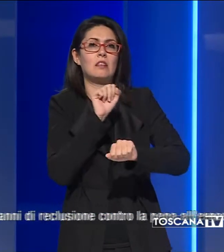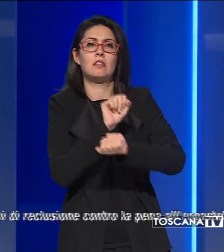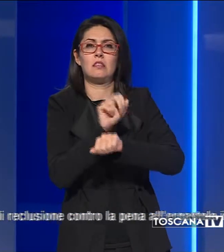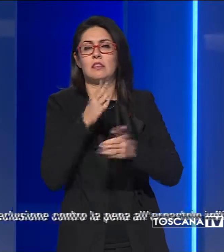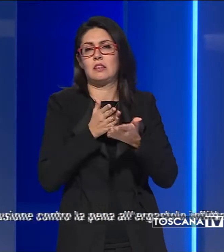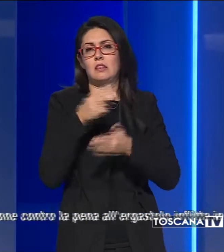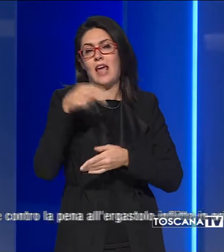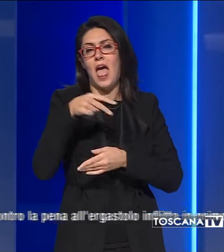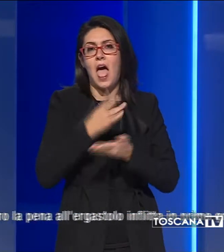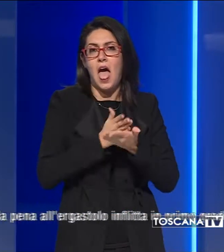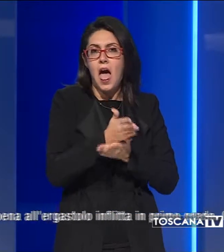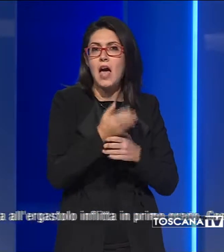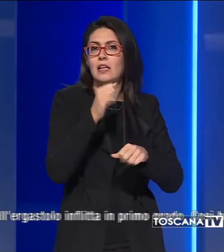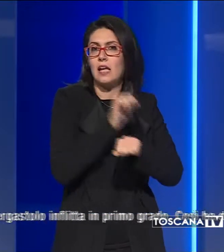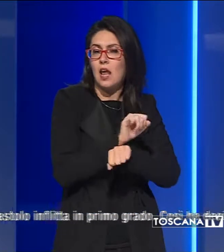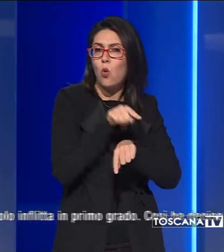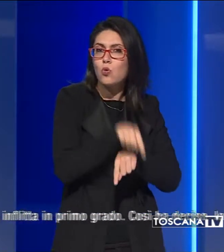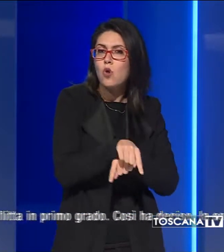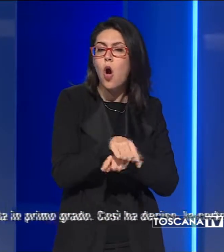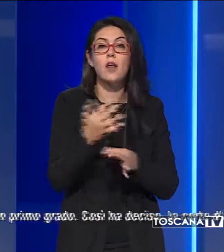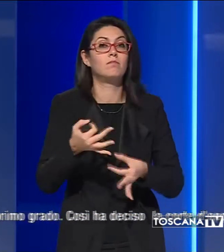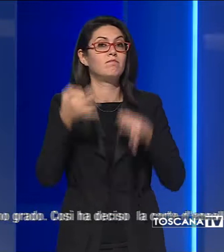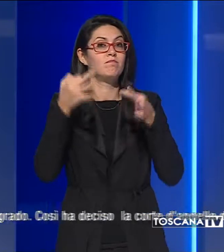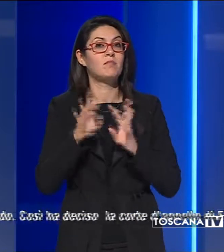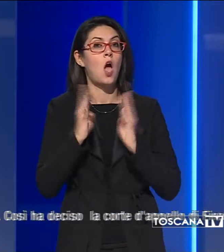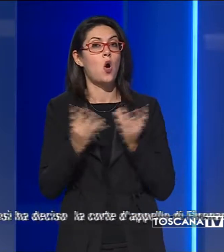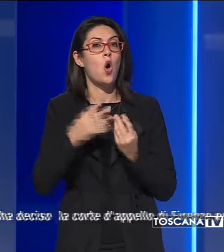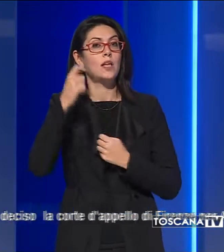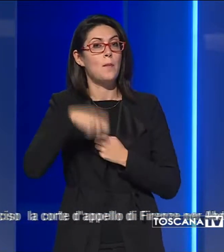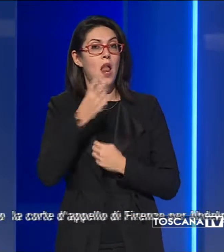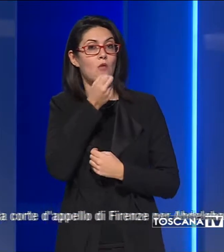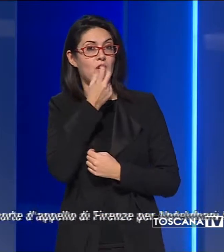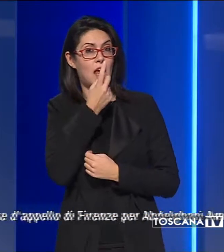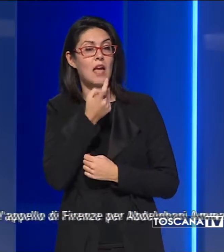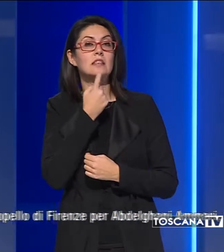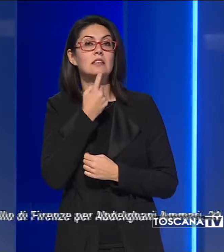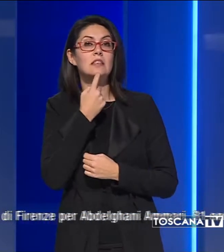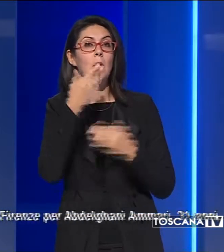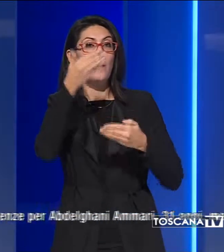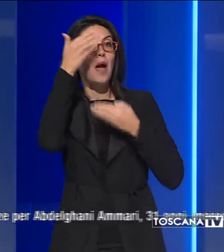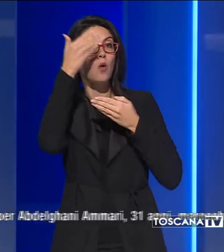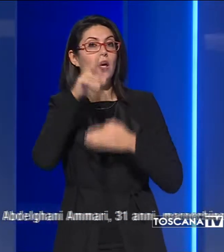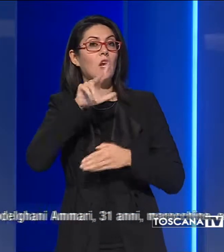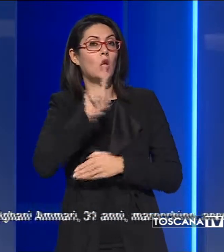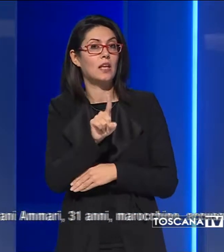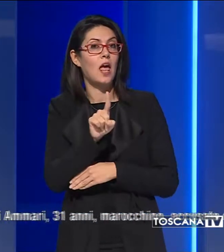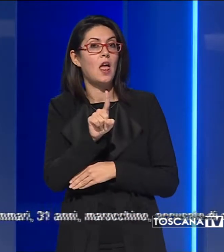ha deciso la Corte d'Appello di Firenze per il marocchino 31enne